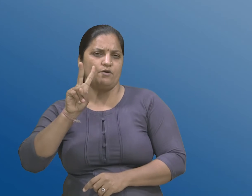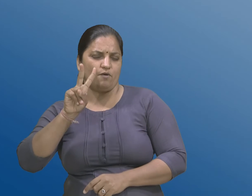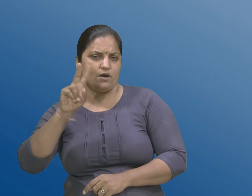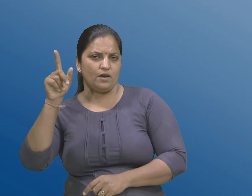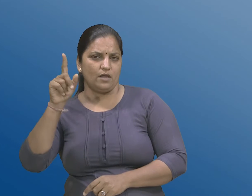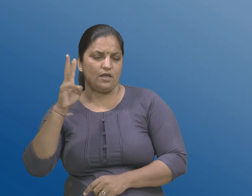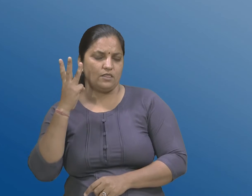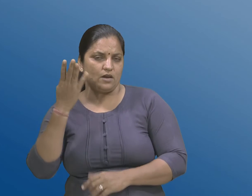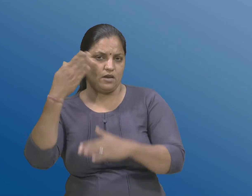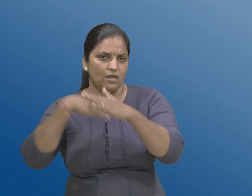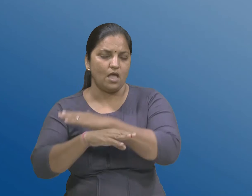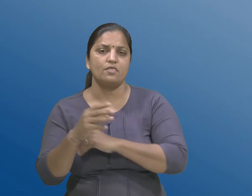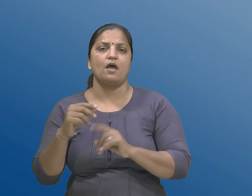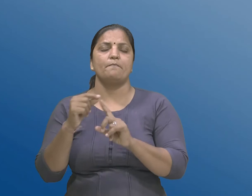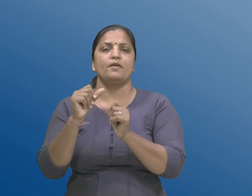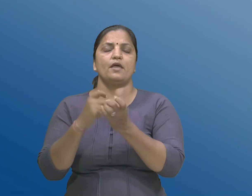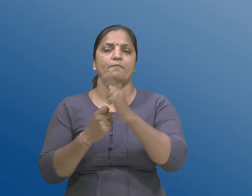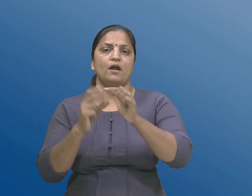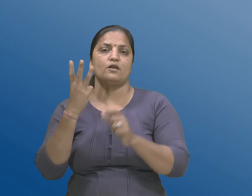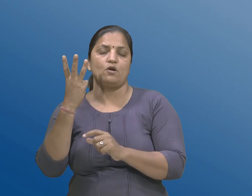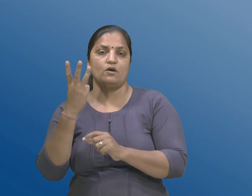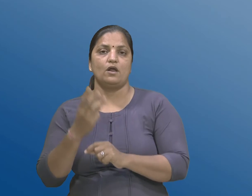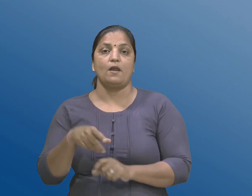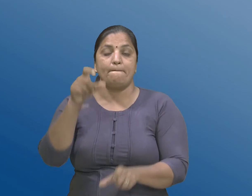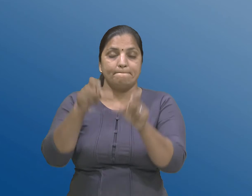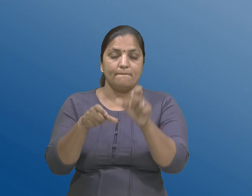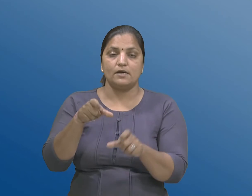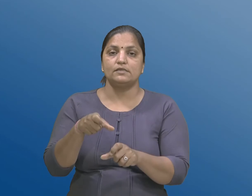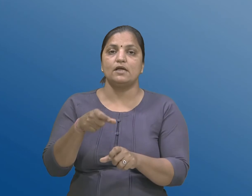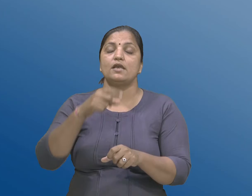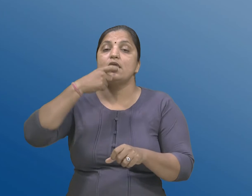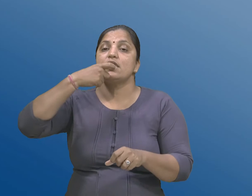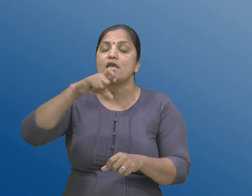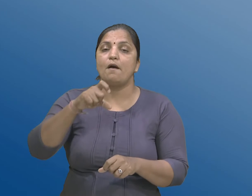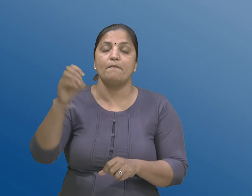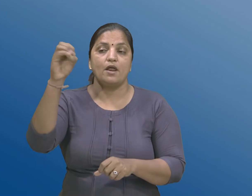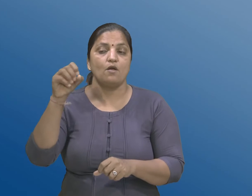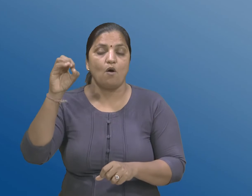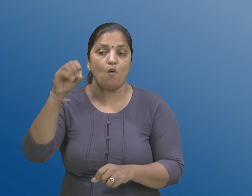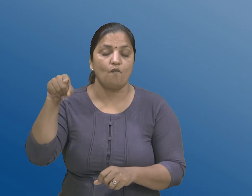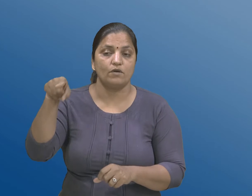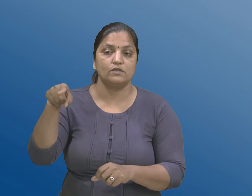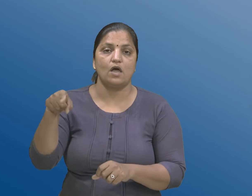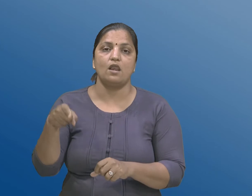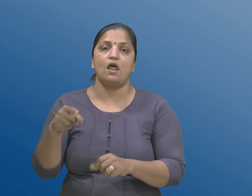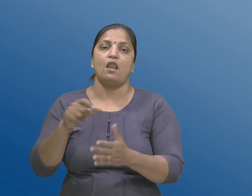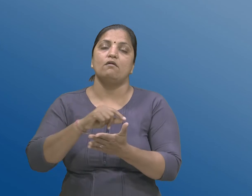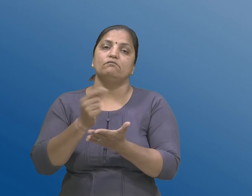3 हेठर लोक फरियाद निभारण कचेरी माटे फरियादोनु रडिष्टर निभावानी रीट